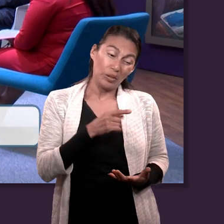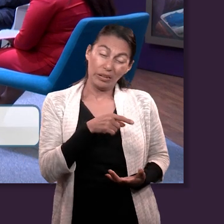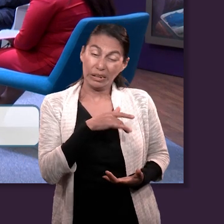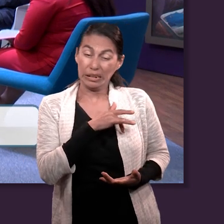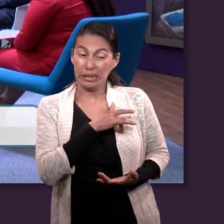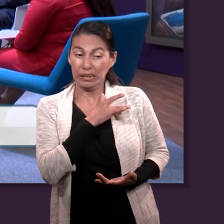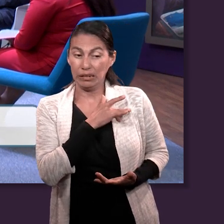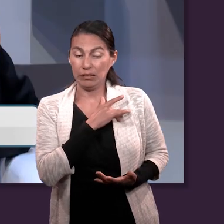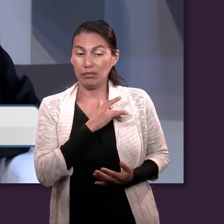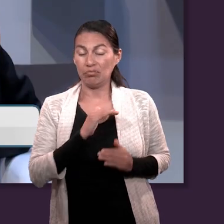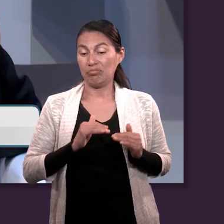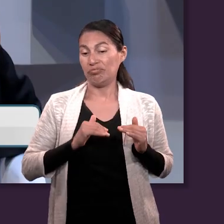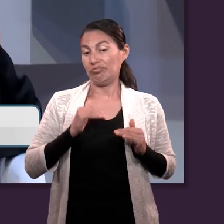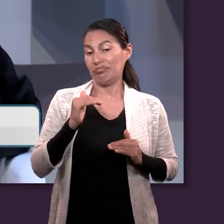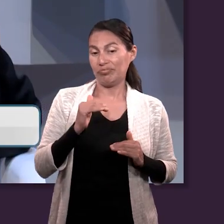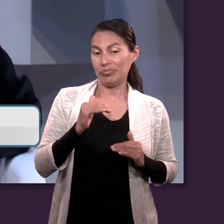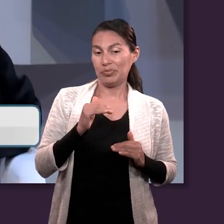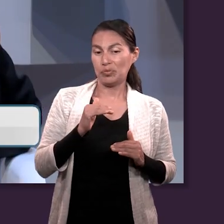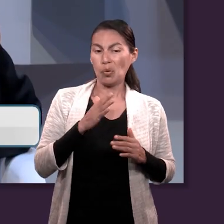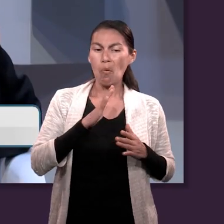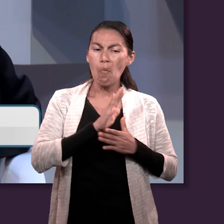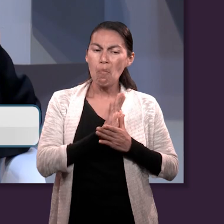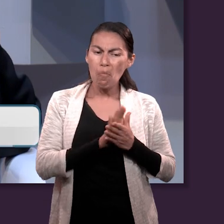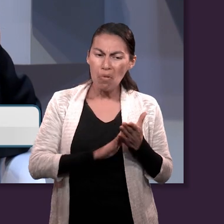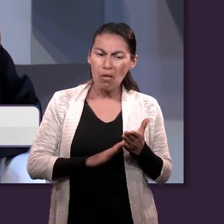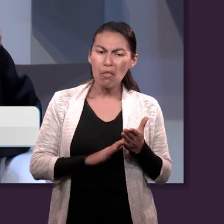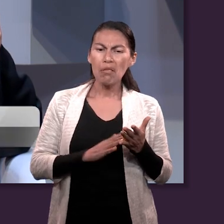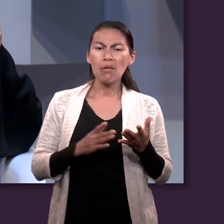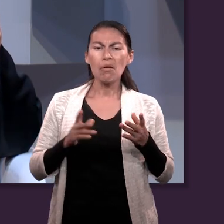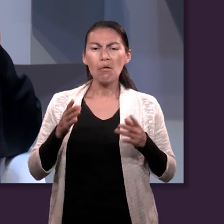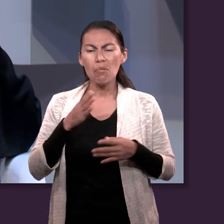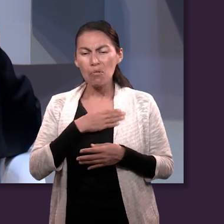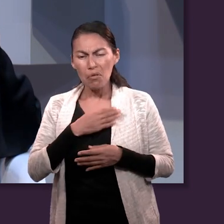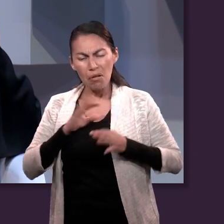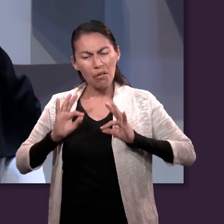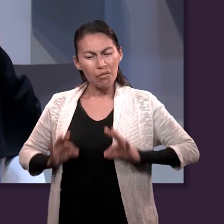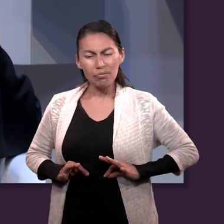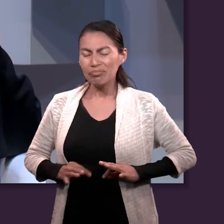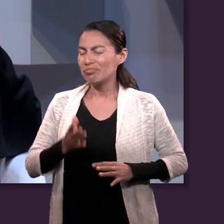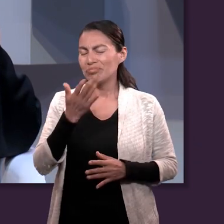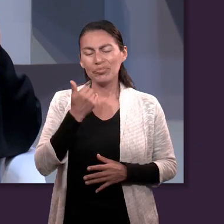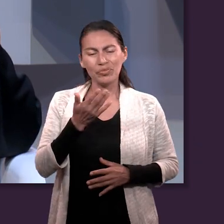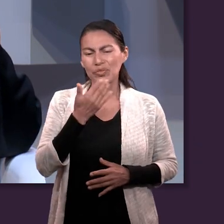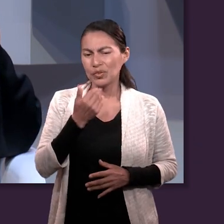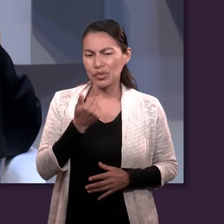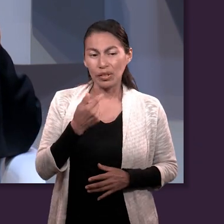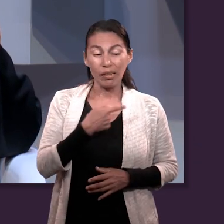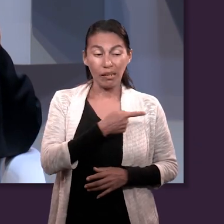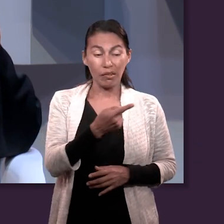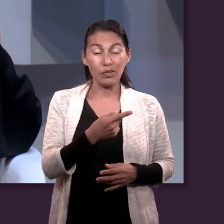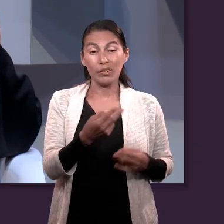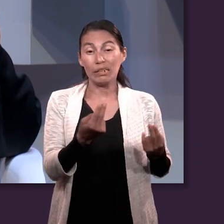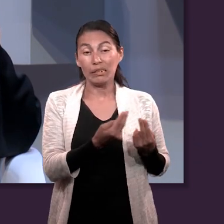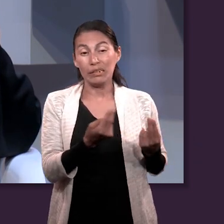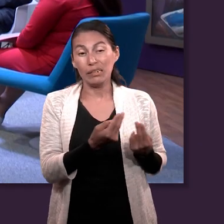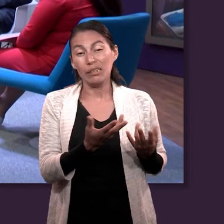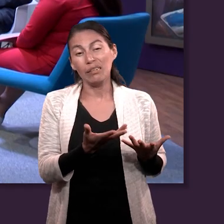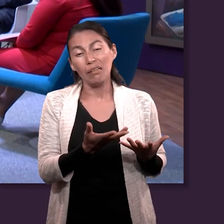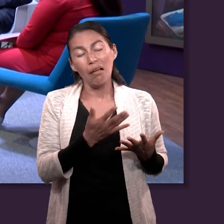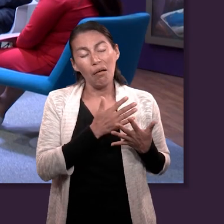y su total falta de mansedumbre o humildad son como una pantalla. Quizás hasta en forma inconsciente de algo que está faltando en su